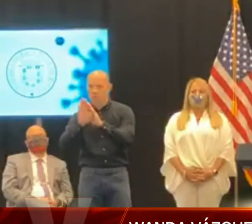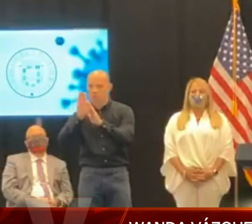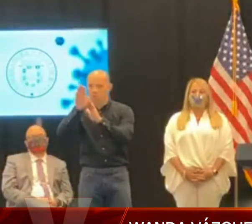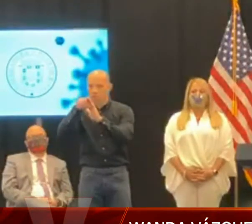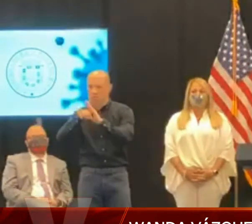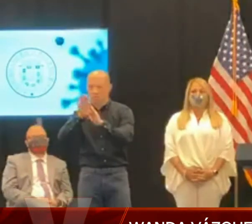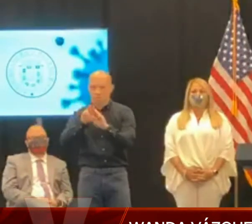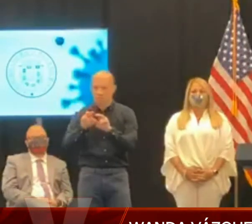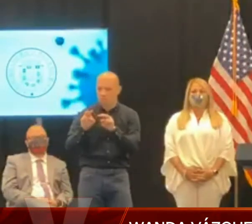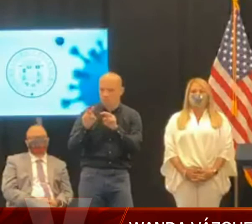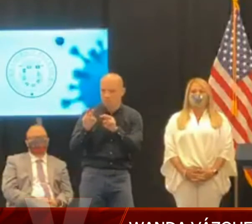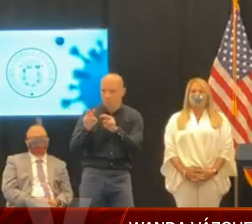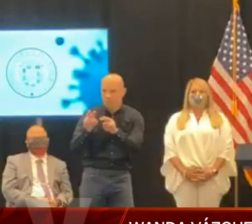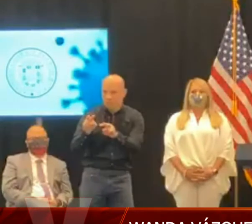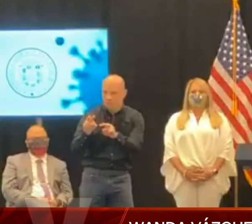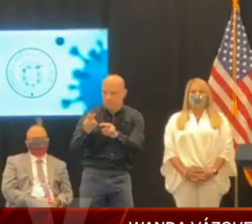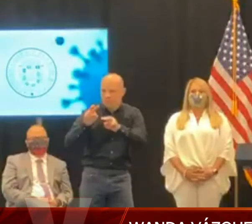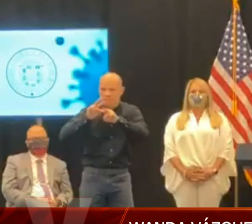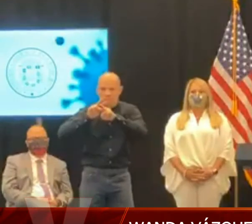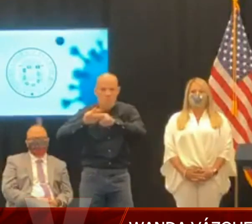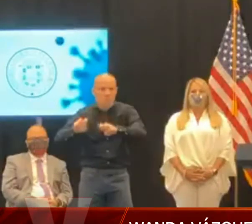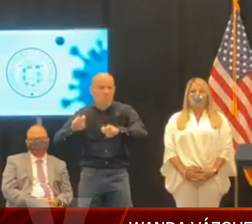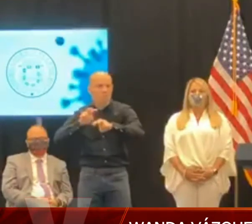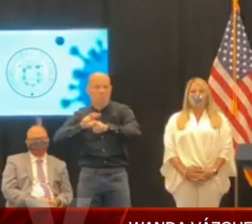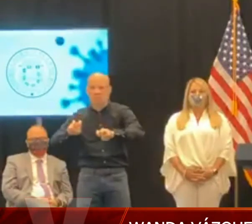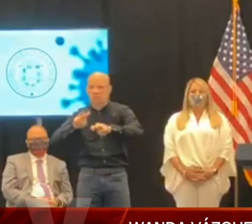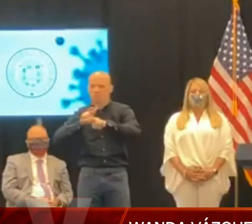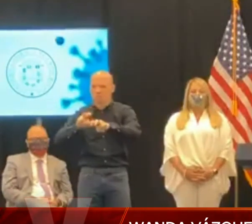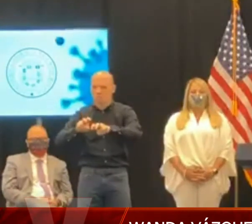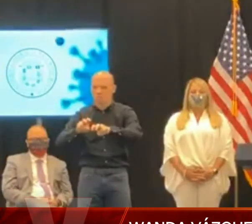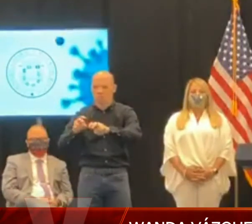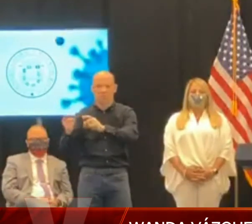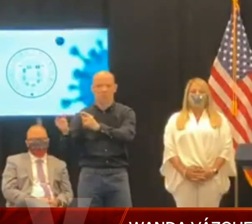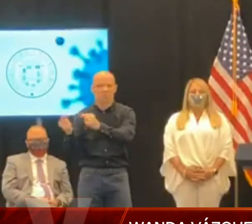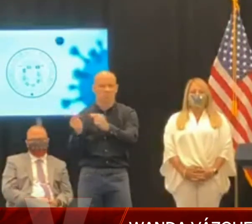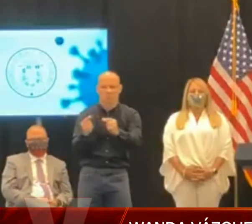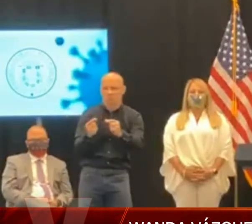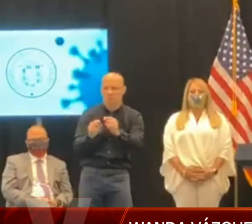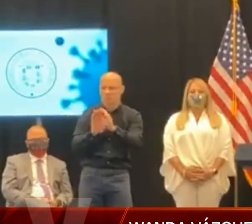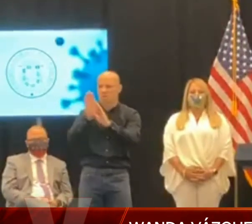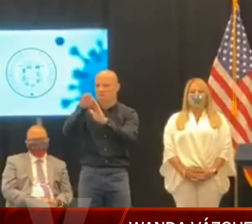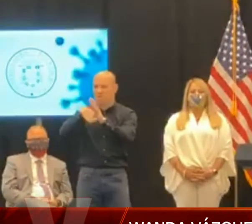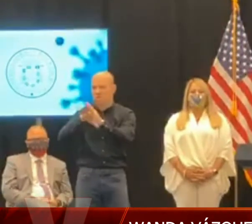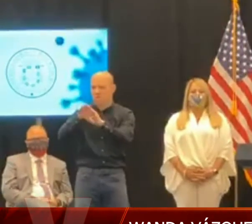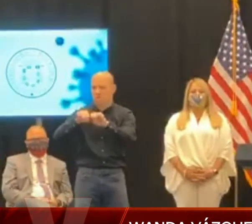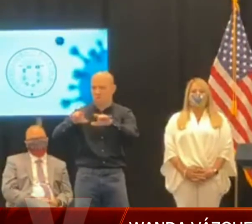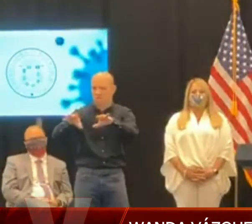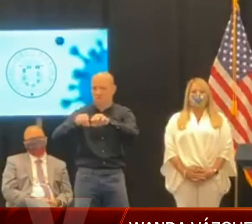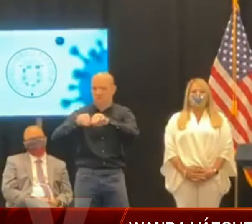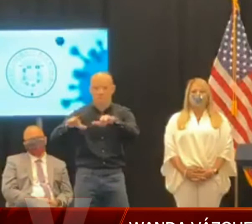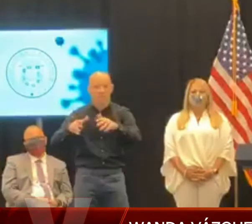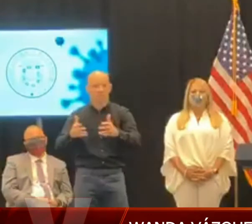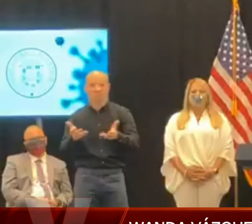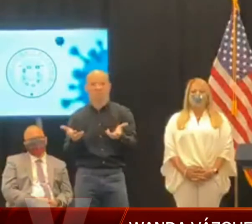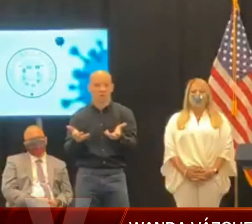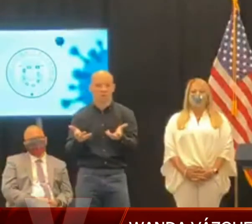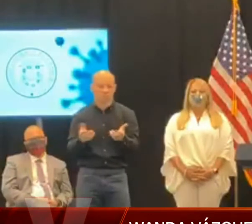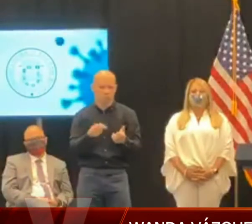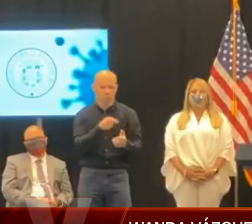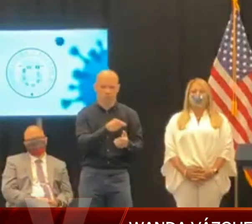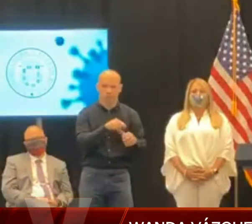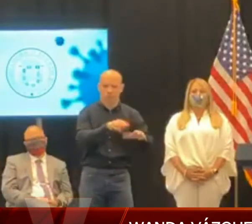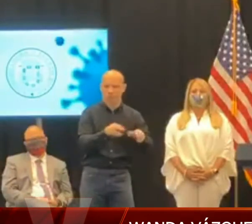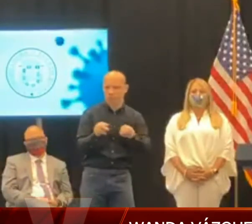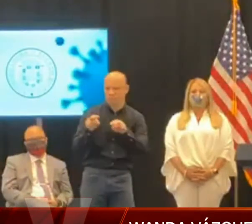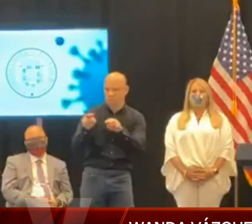y ha estudiado sin cesar el comportamiento de este virus en Puerto Rico. De esta forma, en los